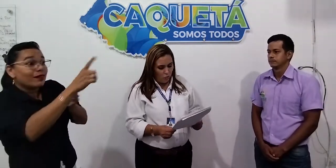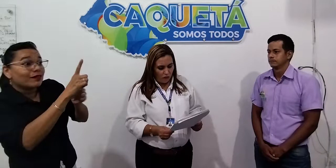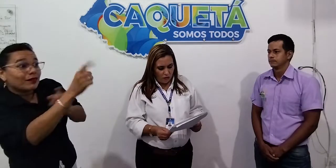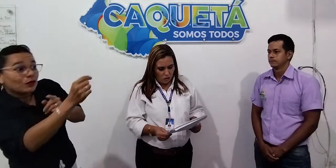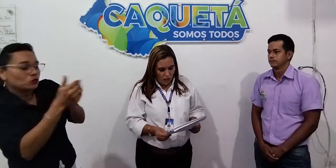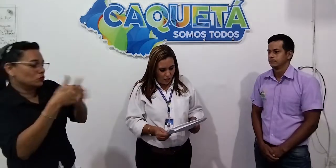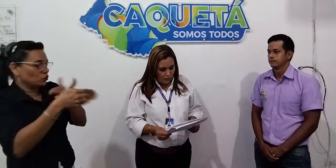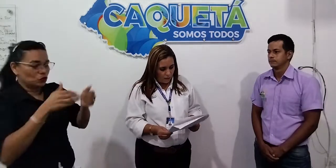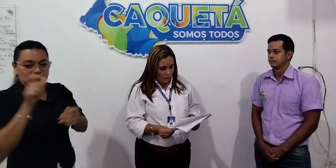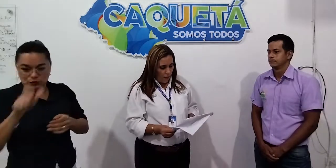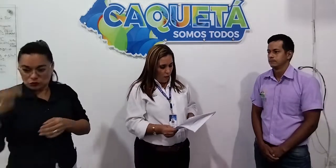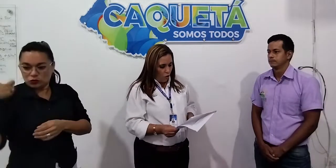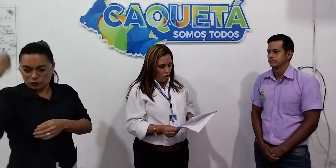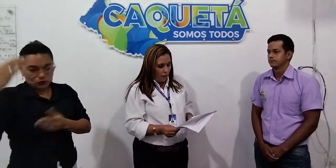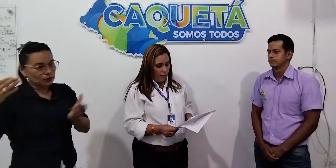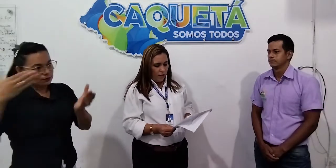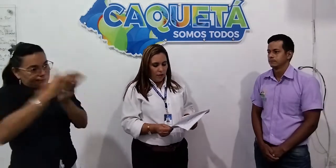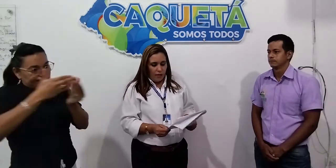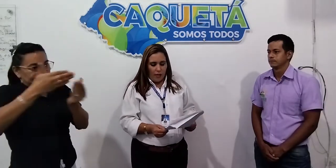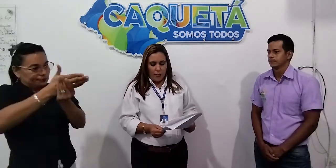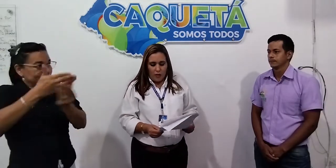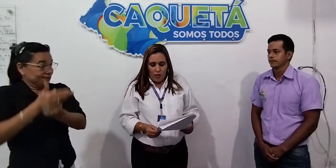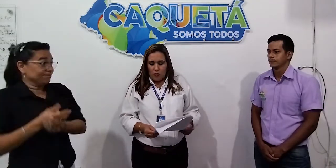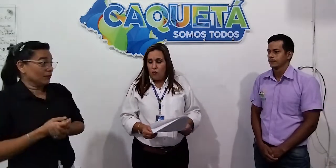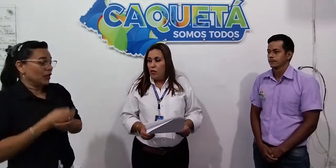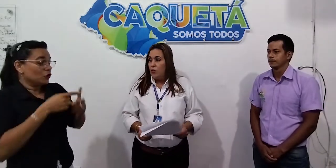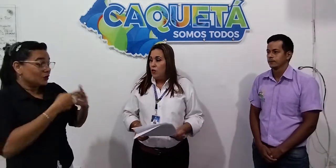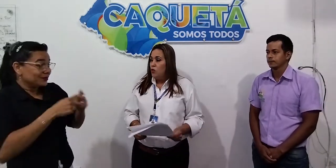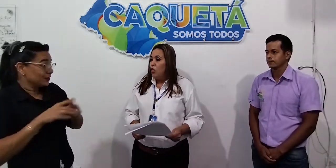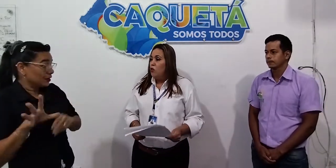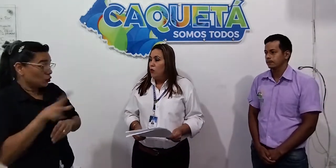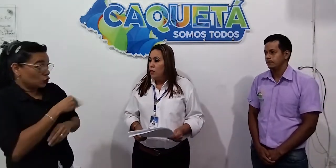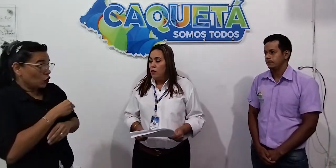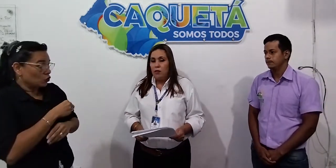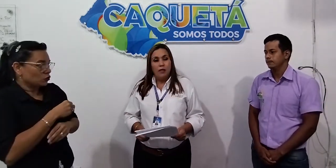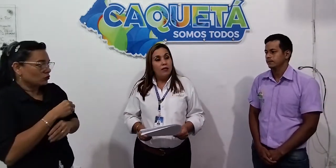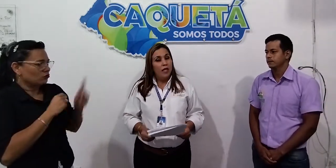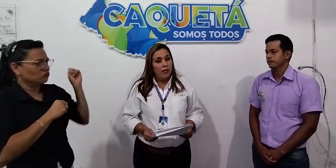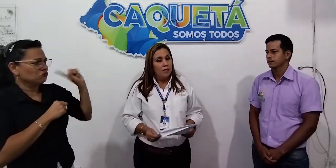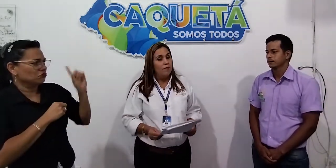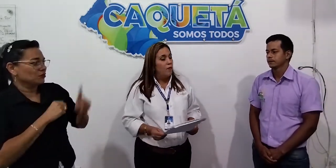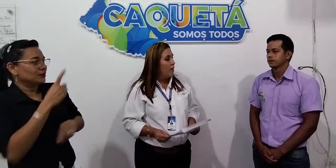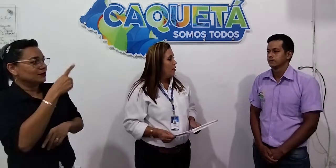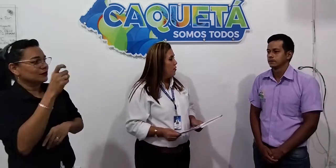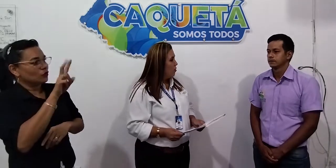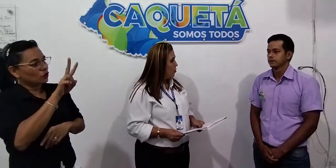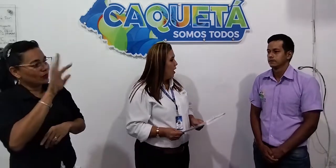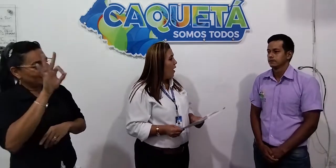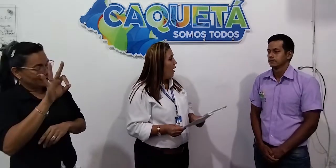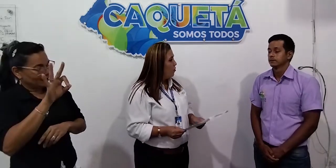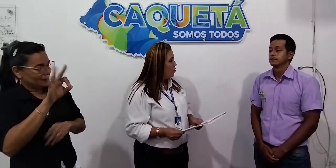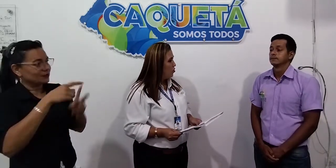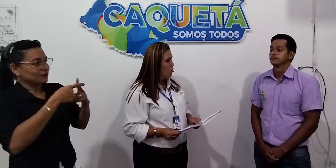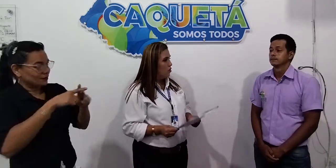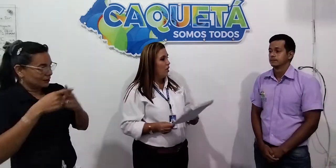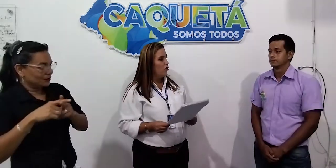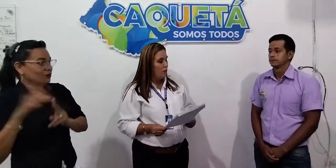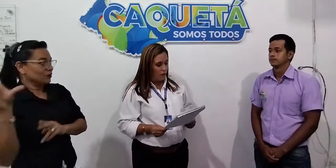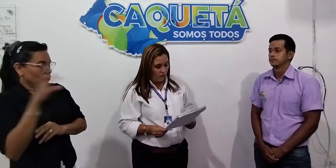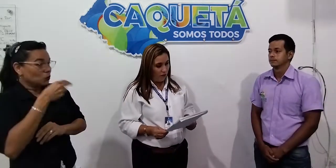profesionales. Total de talleres realizados, hemos realizado 123 talleres de atención a los niños y a los padres de